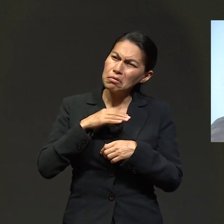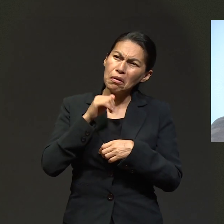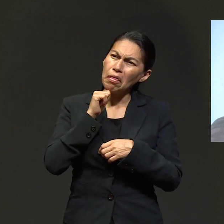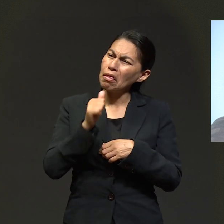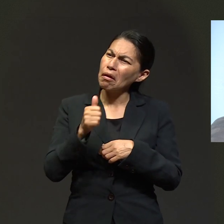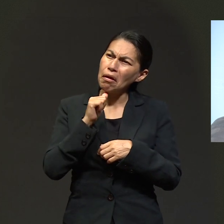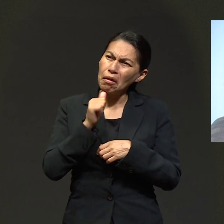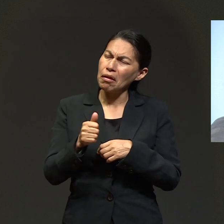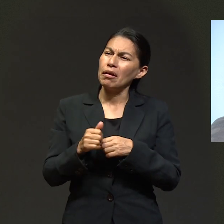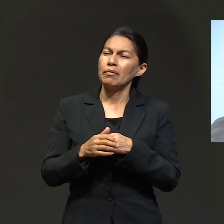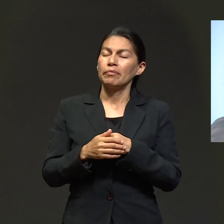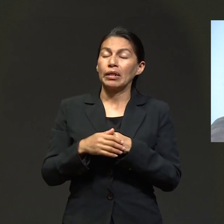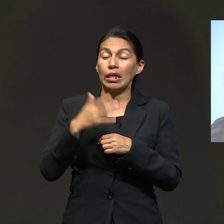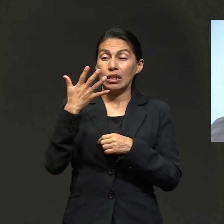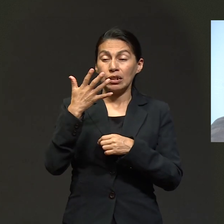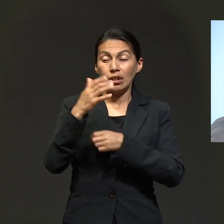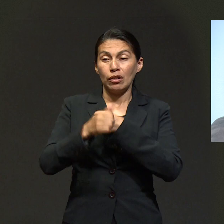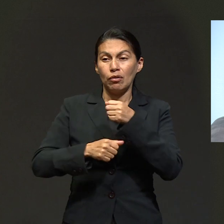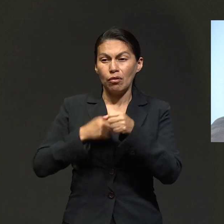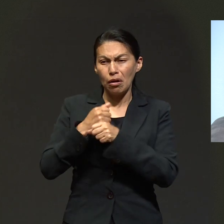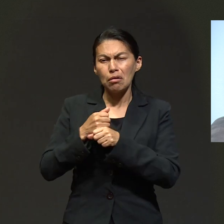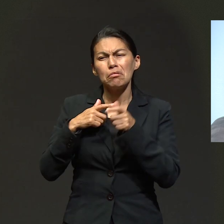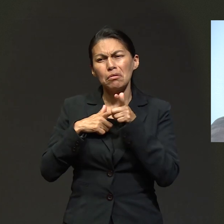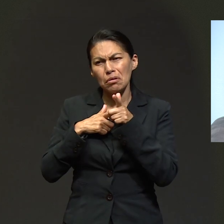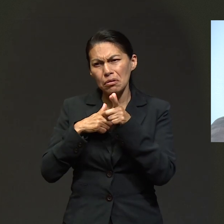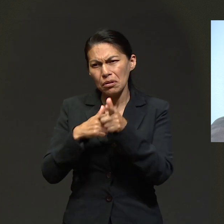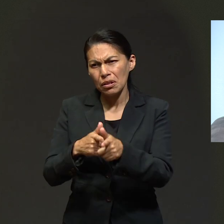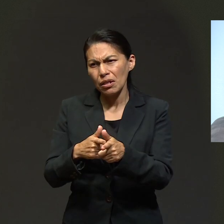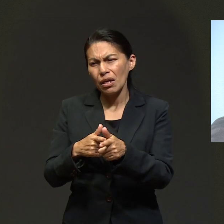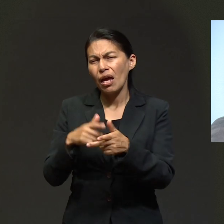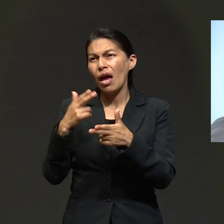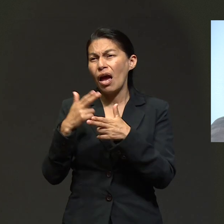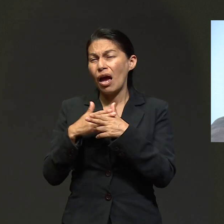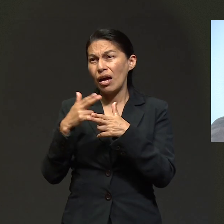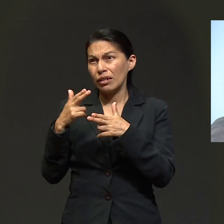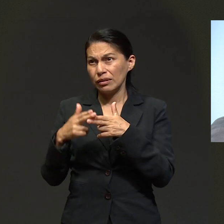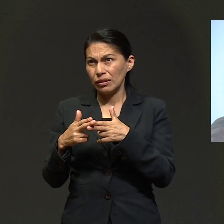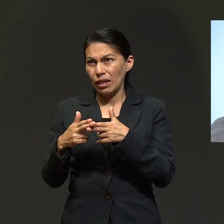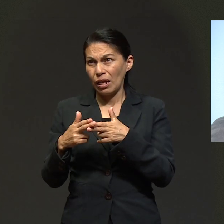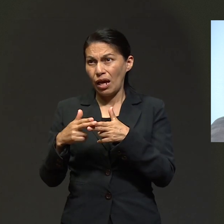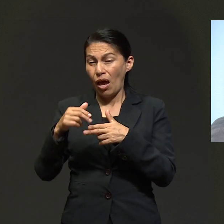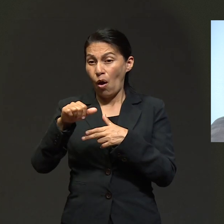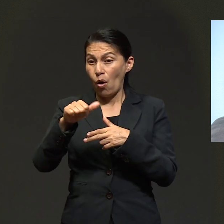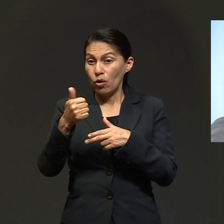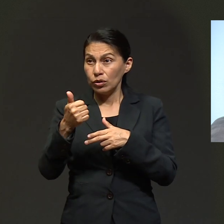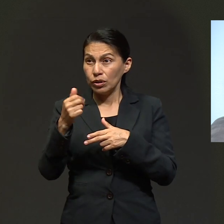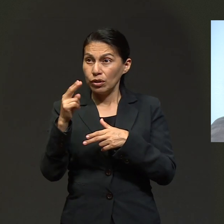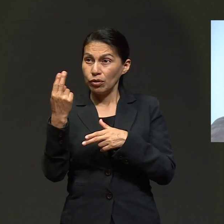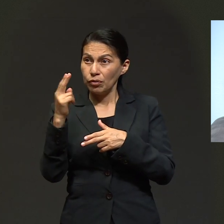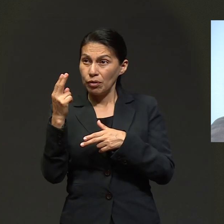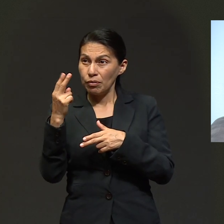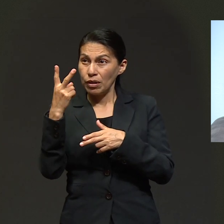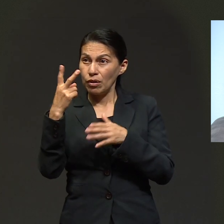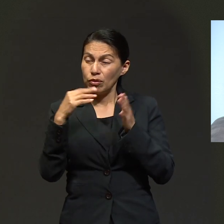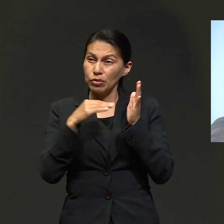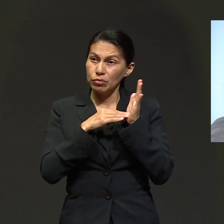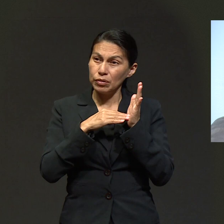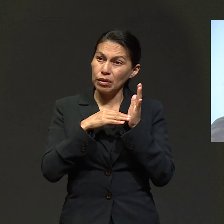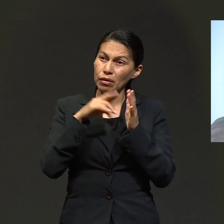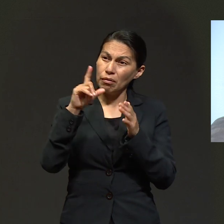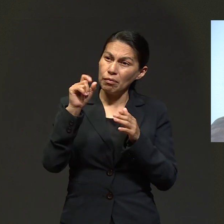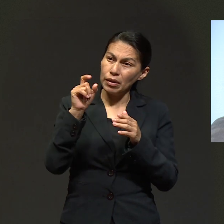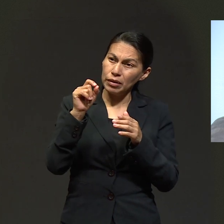2017, ya me estaban diciendo que no tenía yo cáncer. Pero así duré 5 años hasta que el día